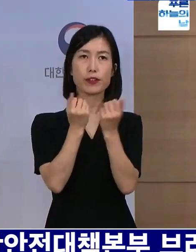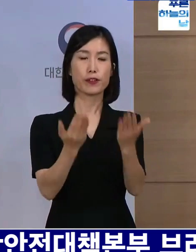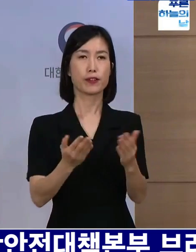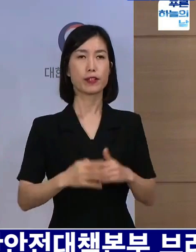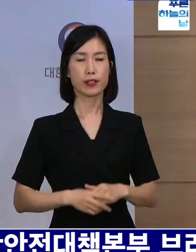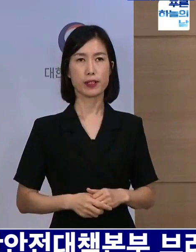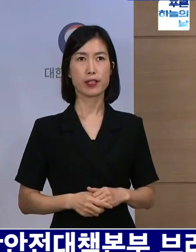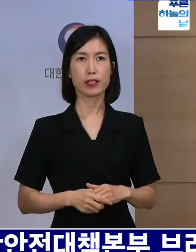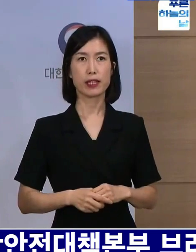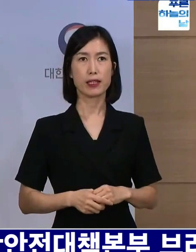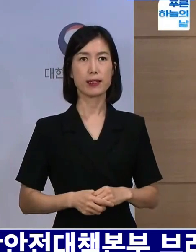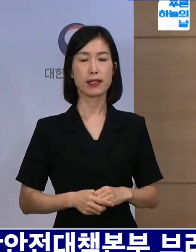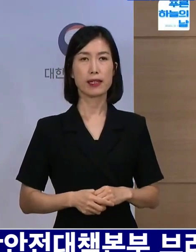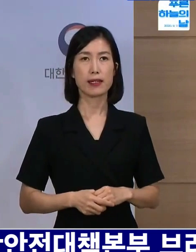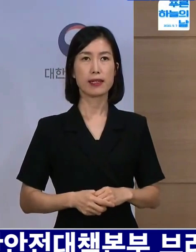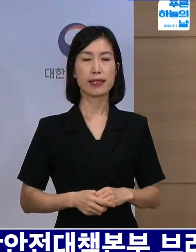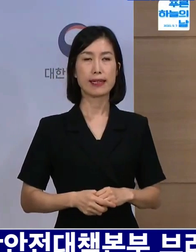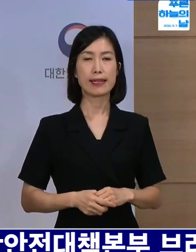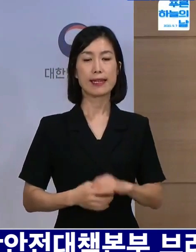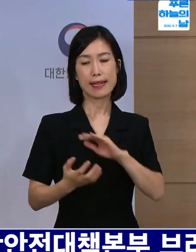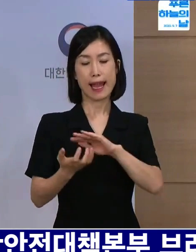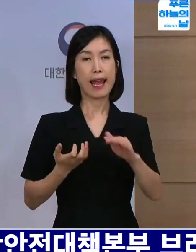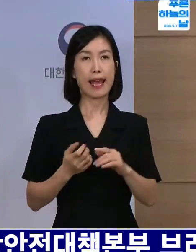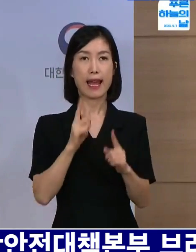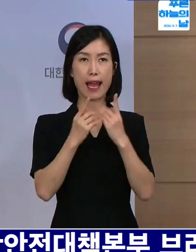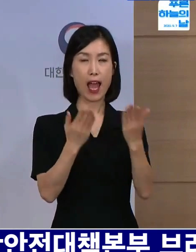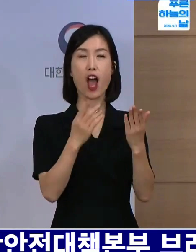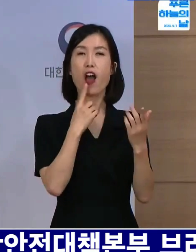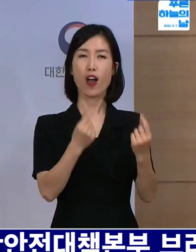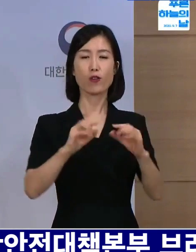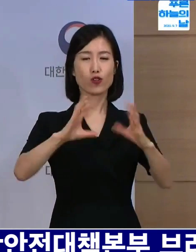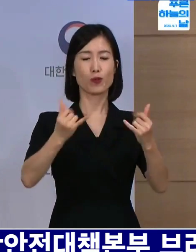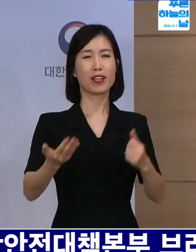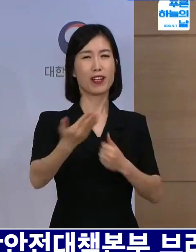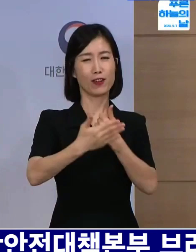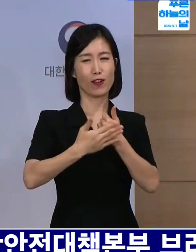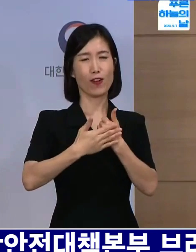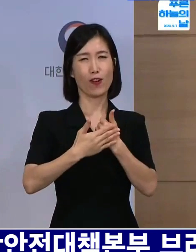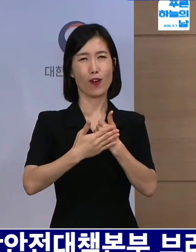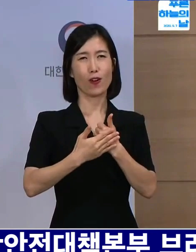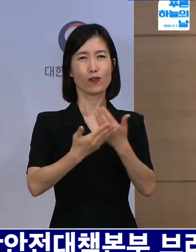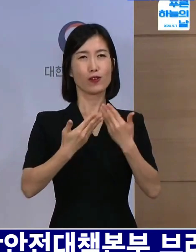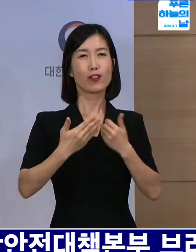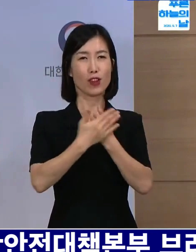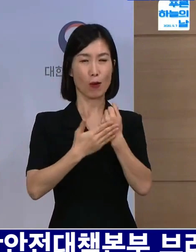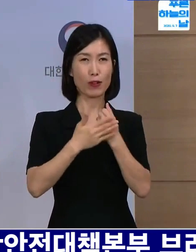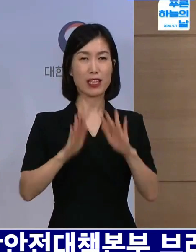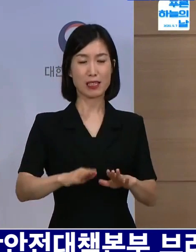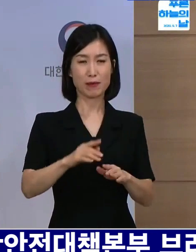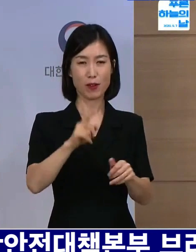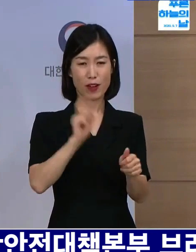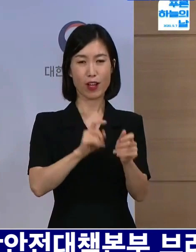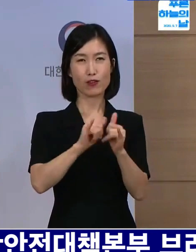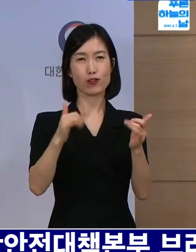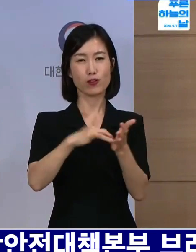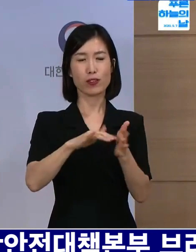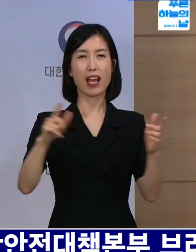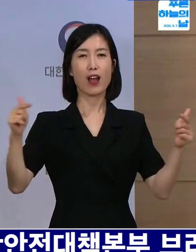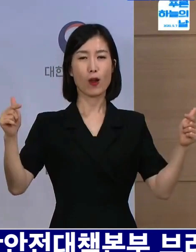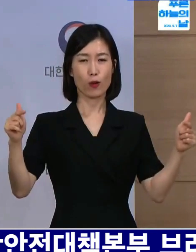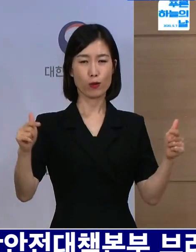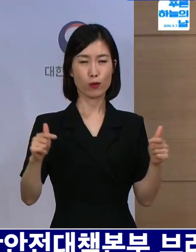부탁드립니다. 네, 말씀드린 것처럼 국민들께서 노력해 주셔서 현재 환자 감소 추이가